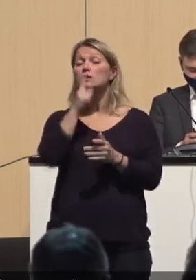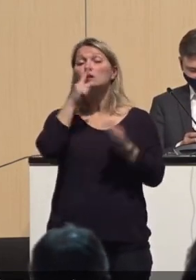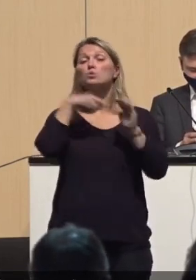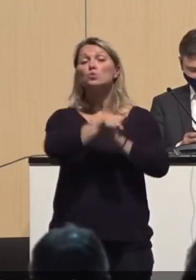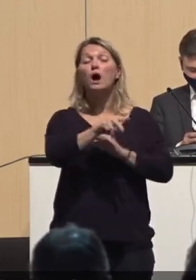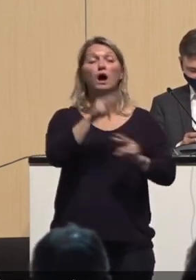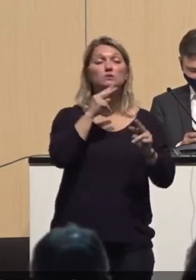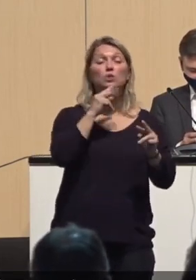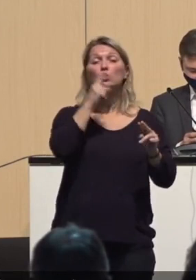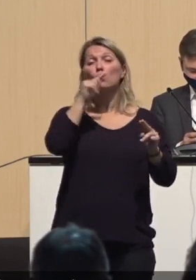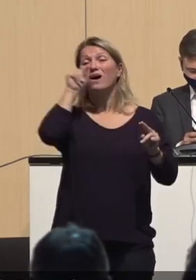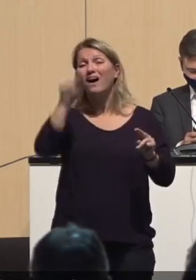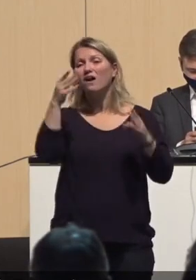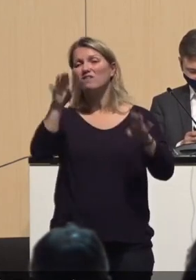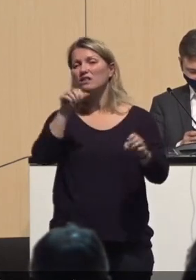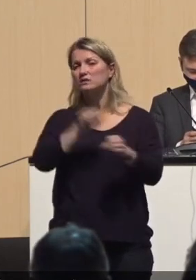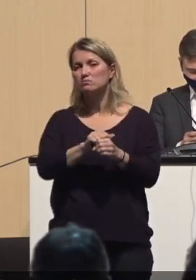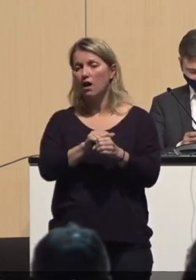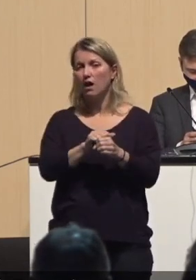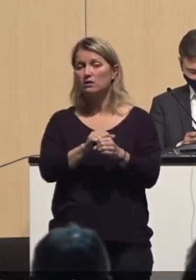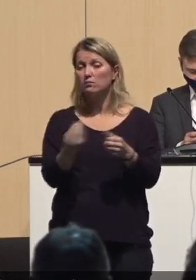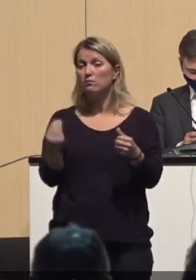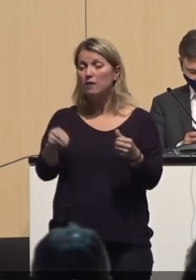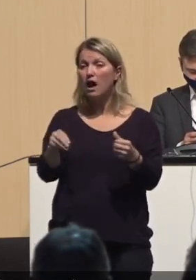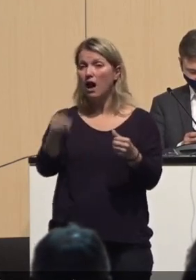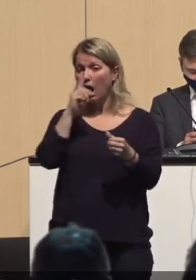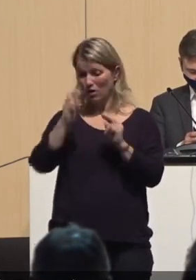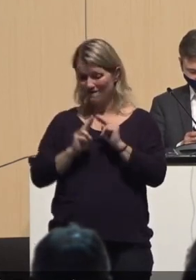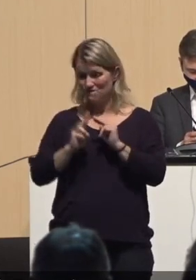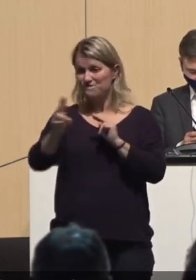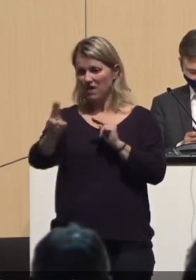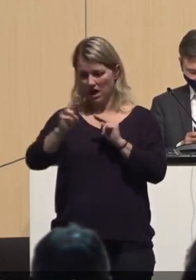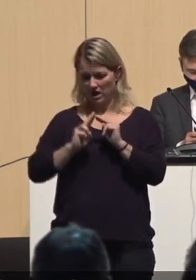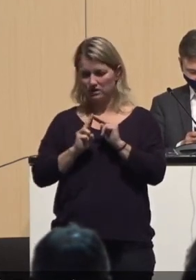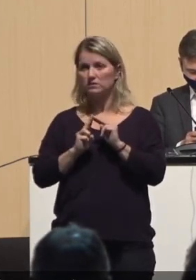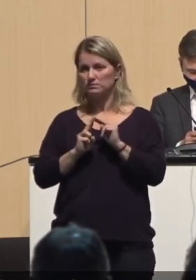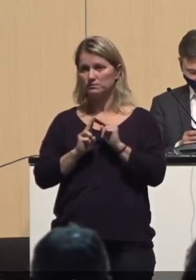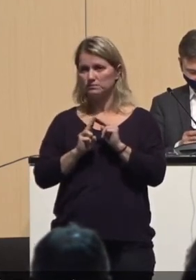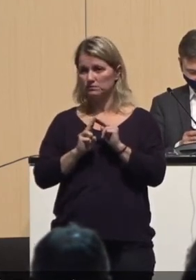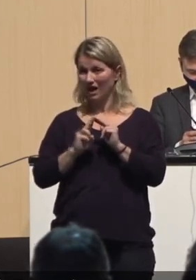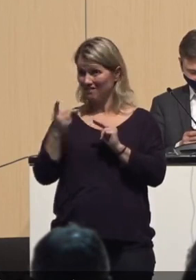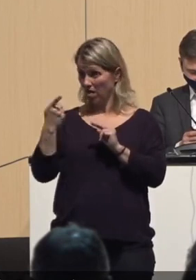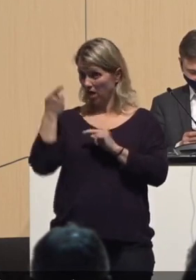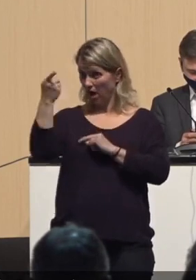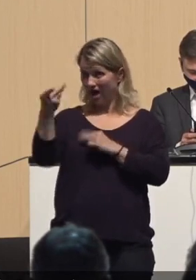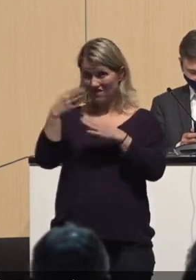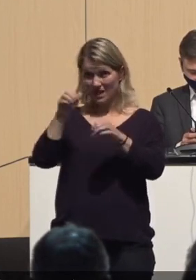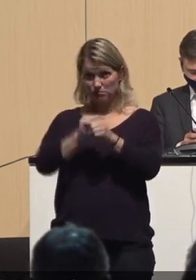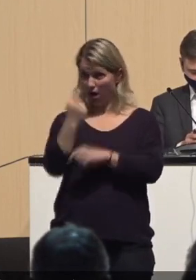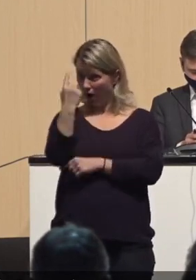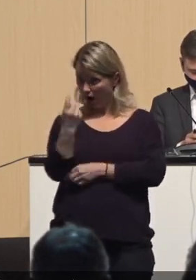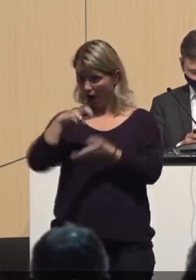es ist ja nicht nur der Weihnachtsmarkt. Es ist ja auch der Weg dahin. Geht irgendjemand von Ihnen alleine auf den Weihnachtsmarkt?